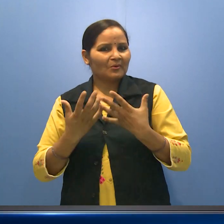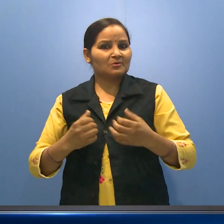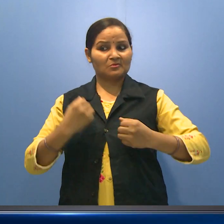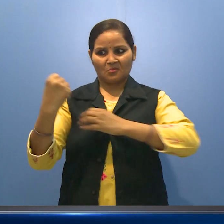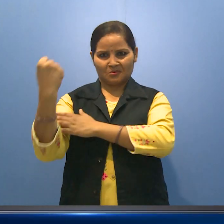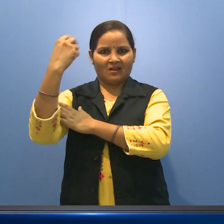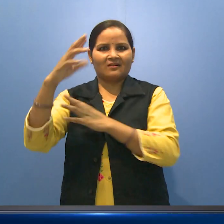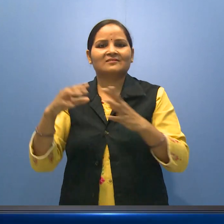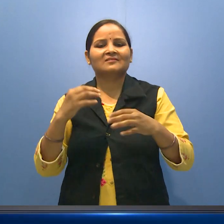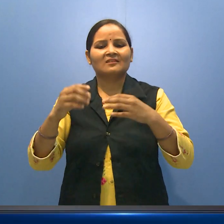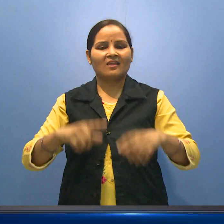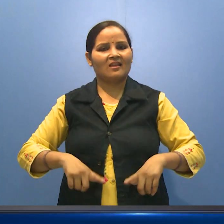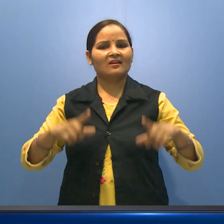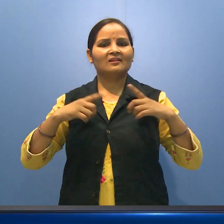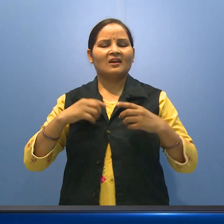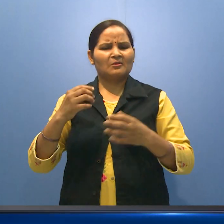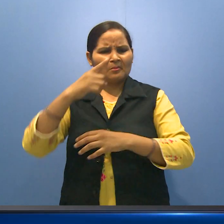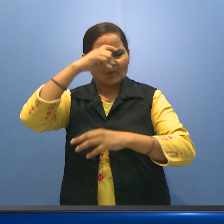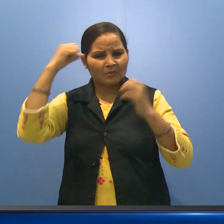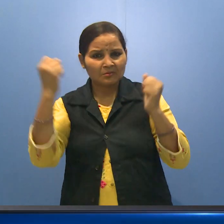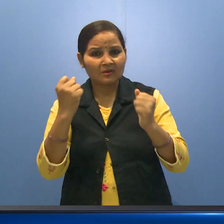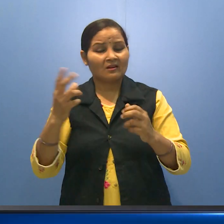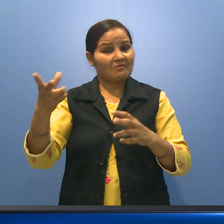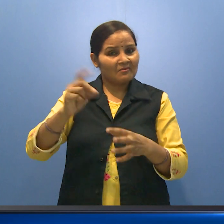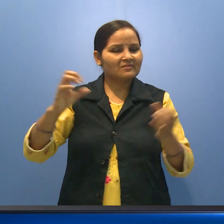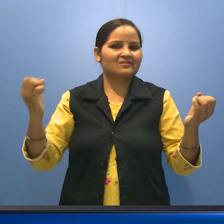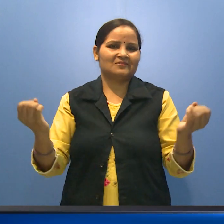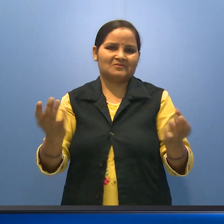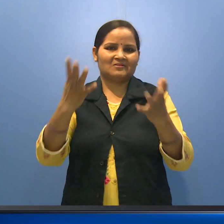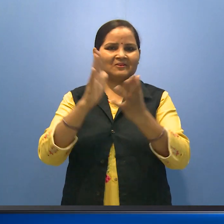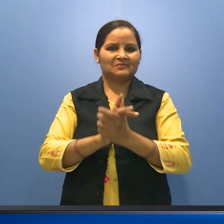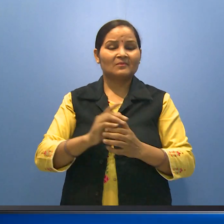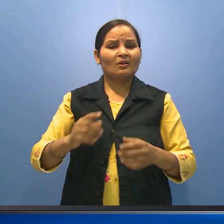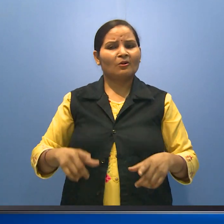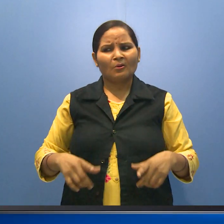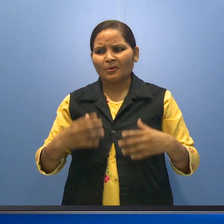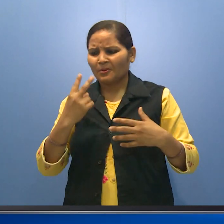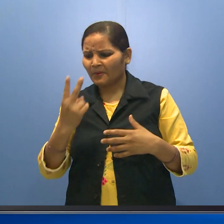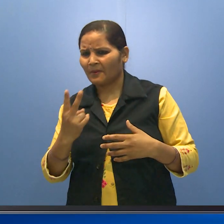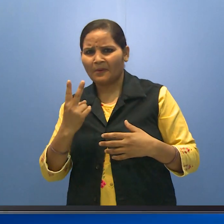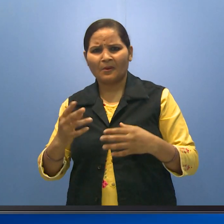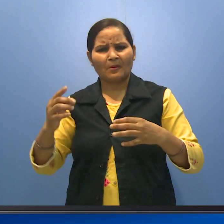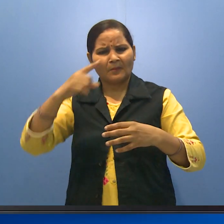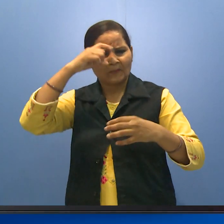साथ फिर से जीवन में मेहनत करना आरंब किया और देखते ही देखते उसकी